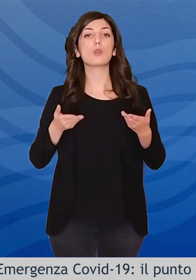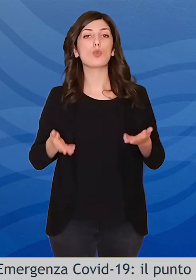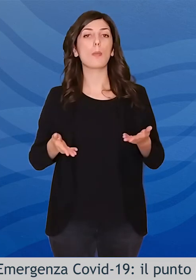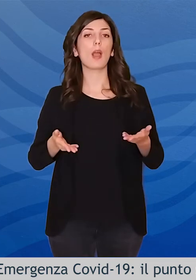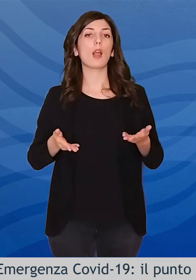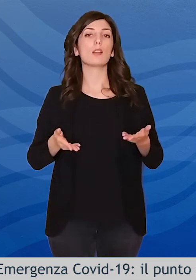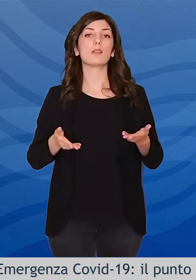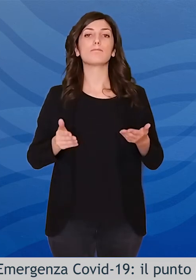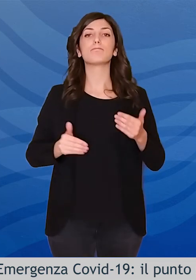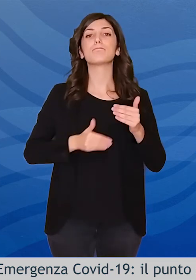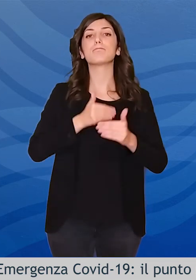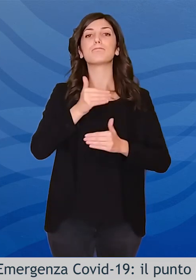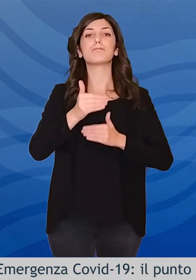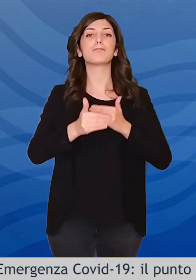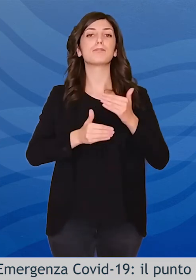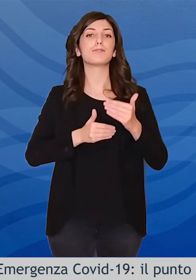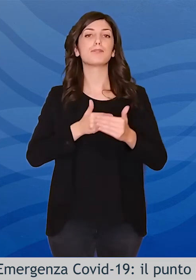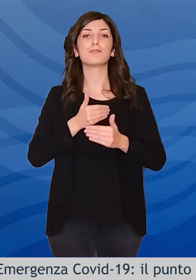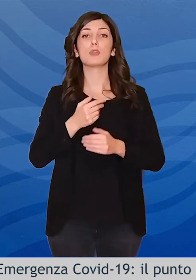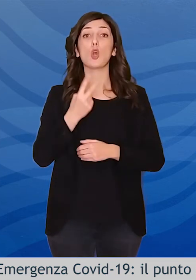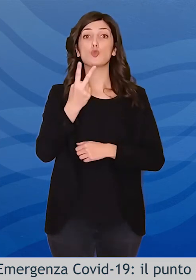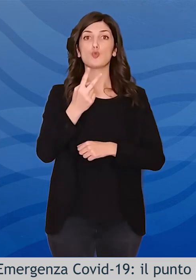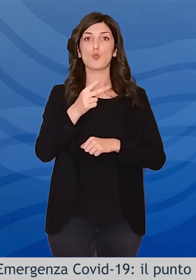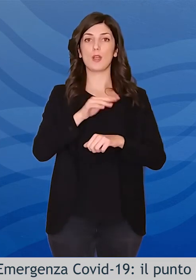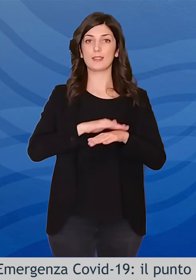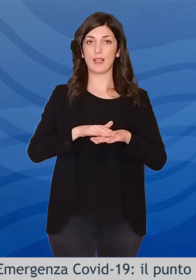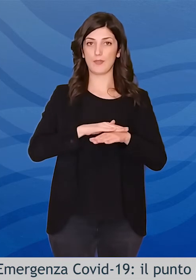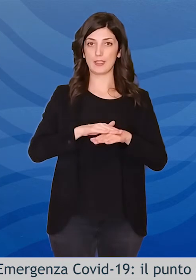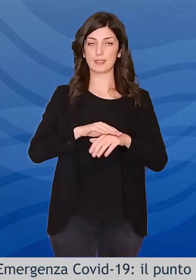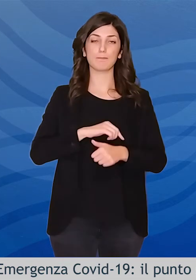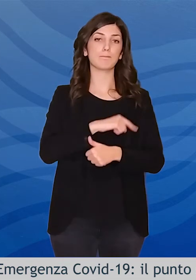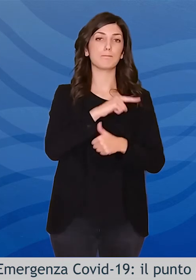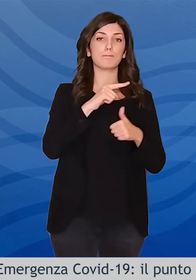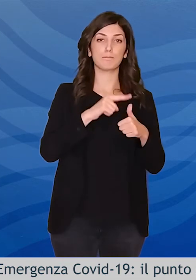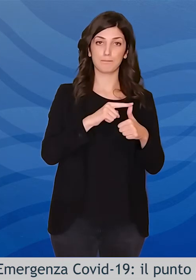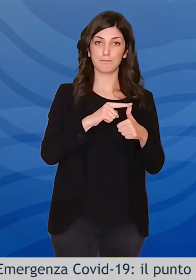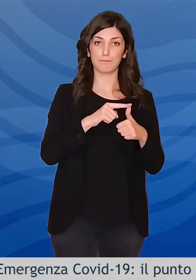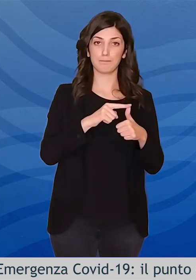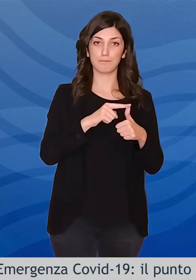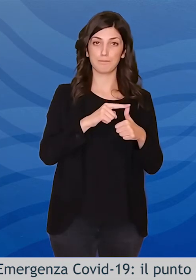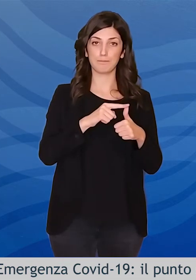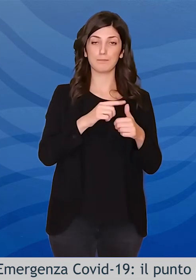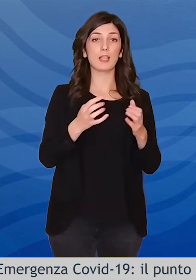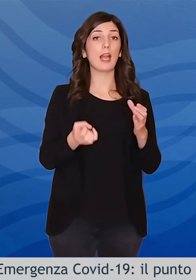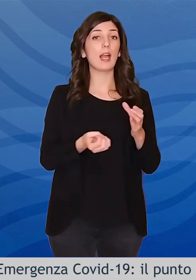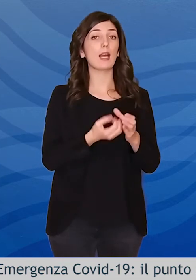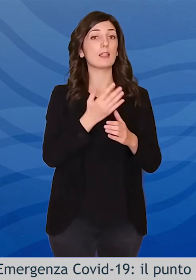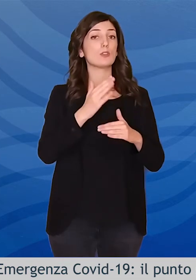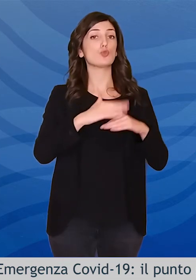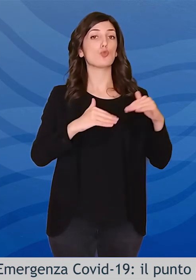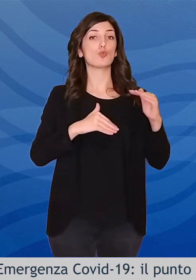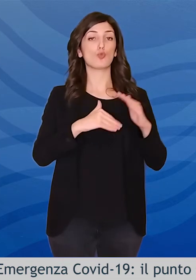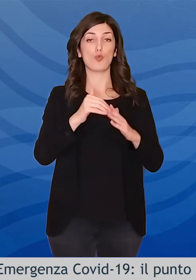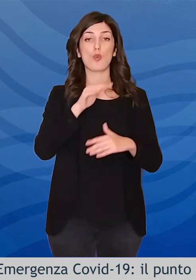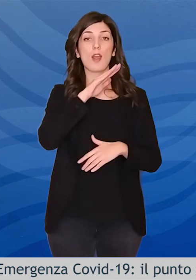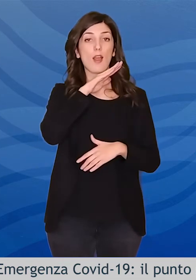potenziando due fondamentali servizi. Da un lato l'attivazione di strutture residenziali